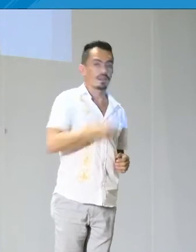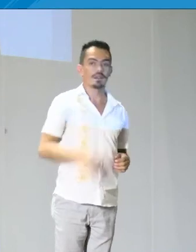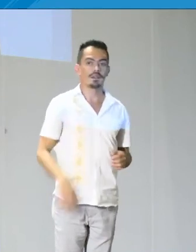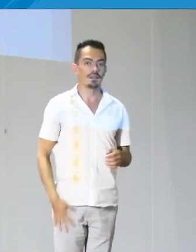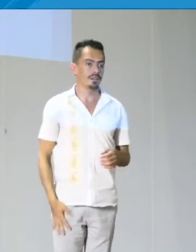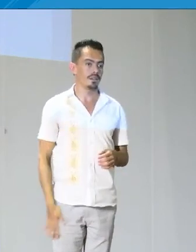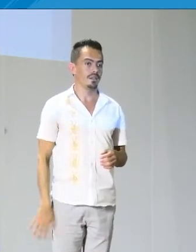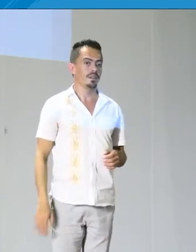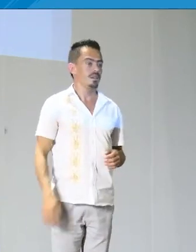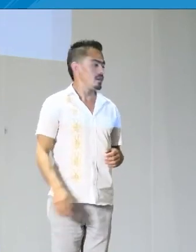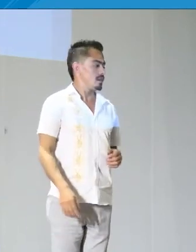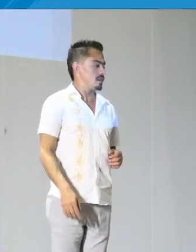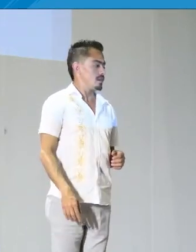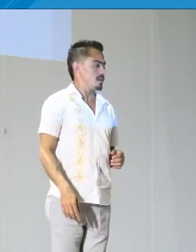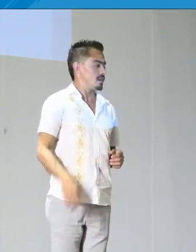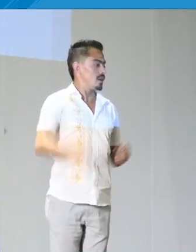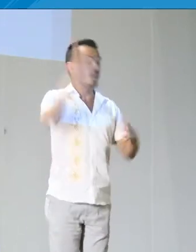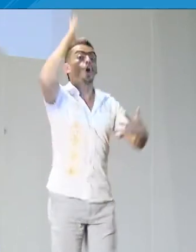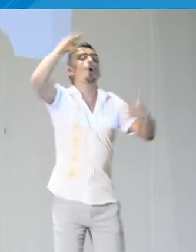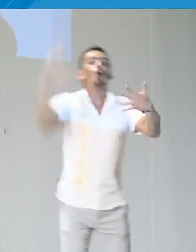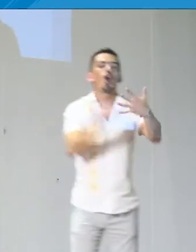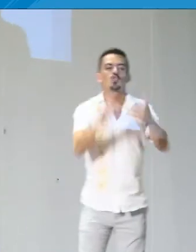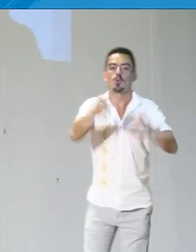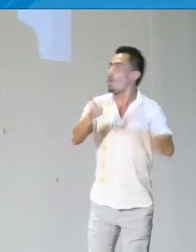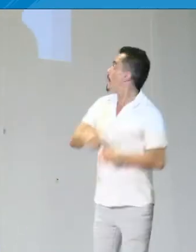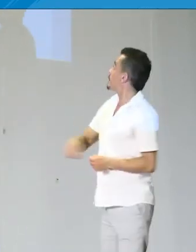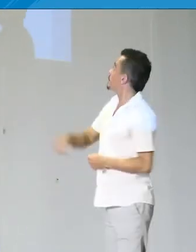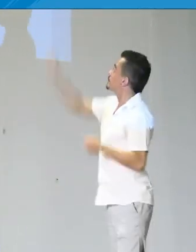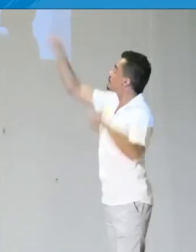¿Podemos ahora sí bajar a la última diapositiva, por favor? Gracias.